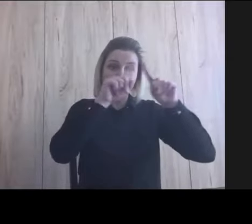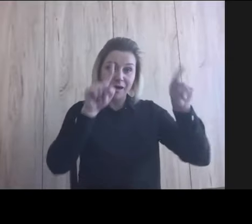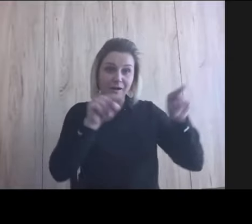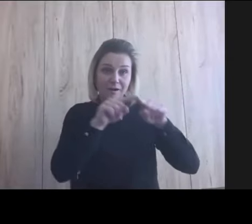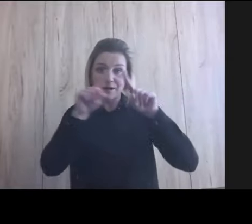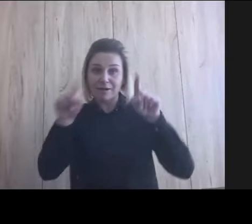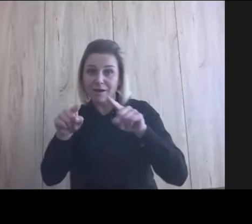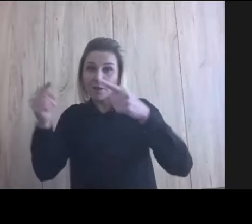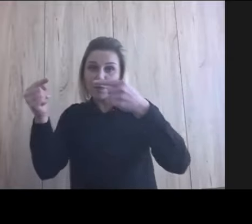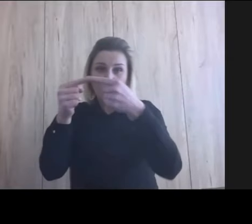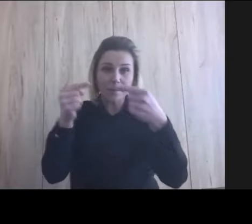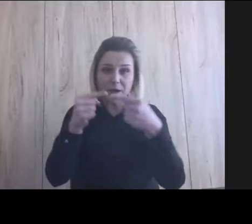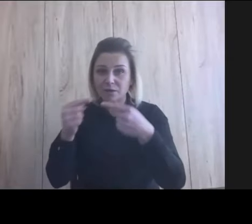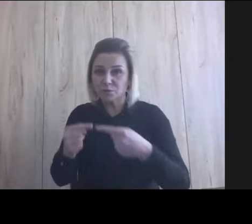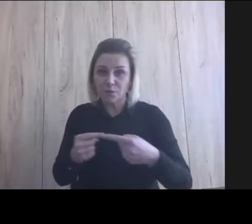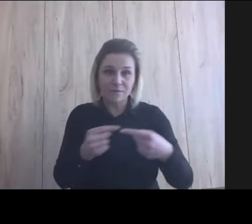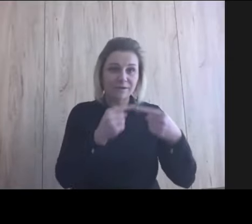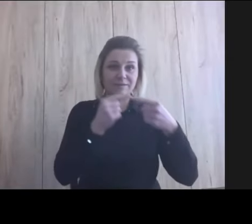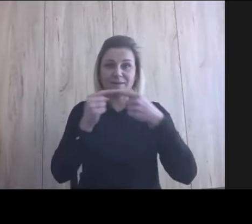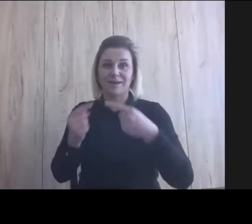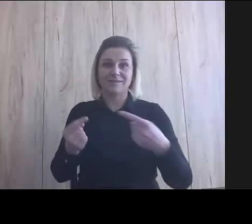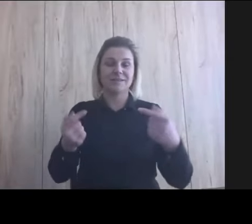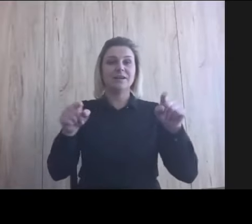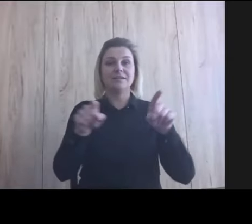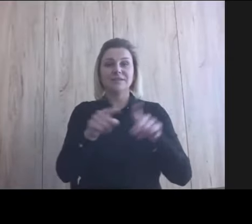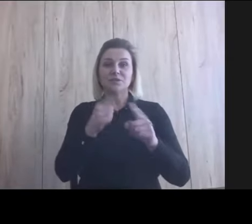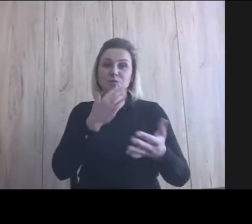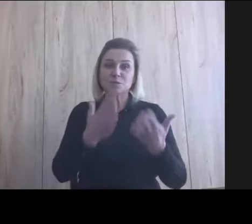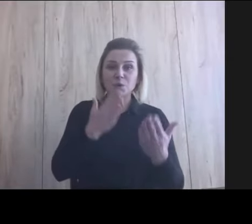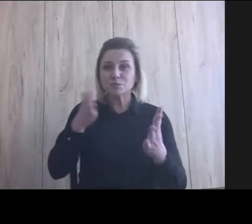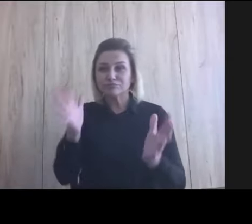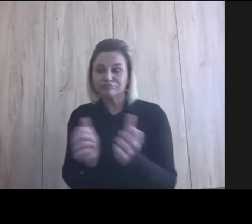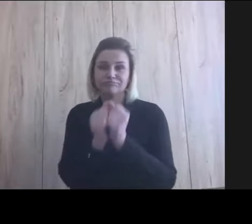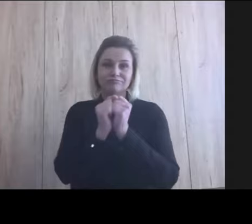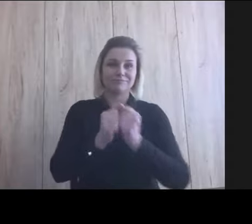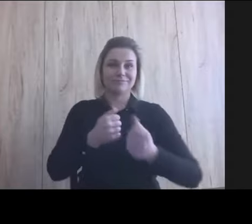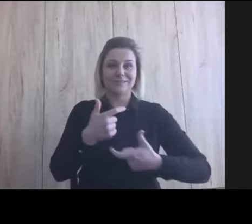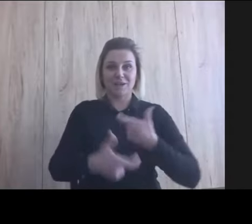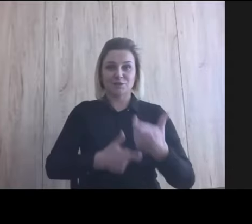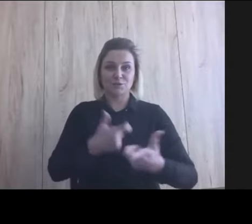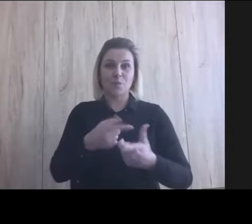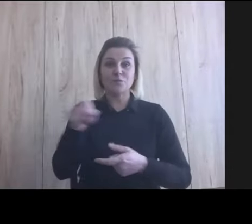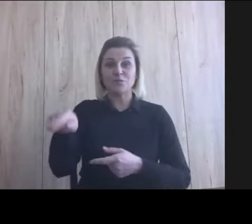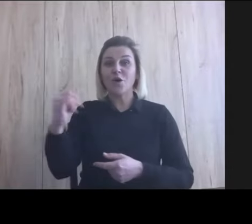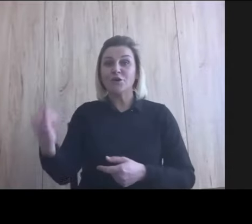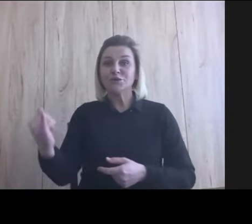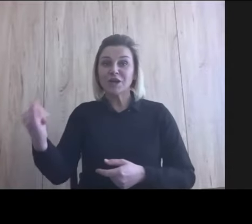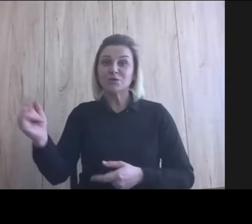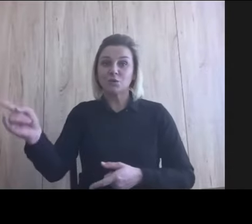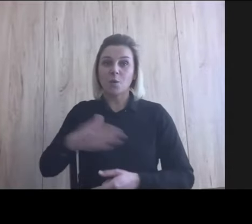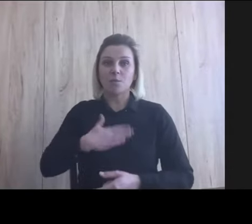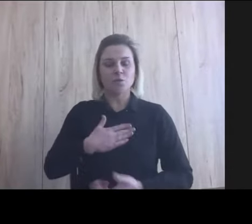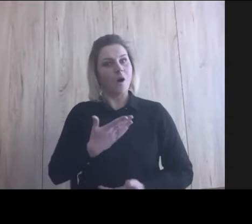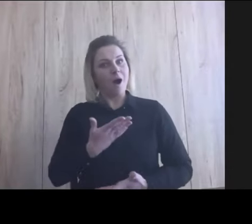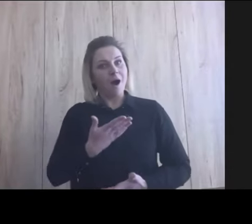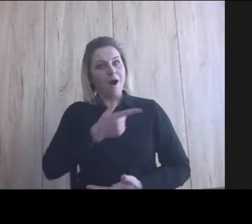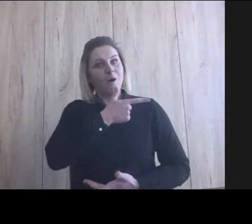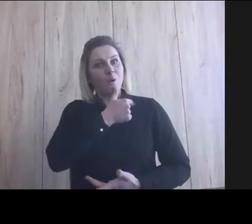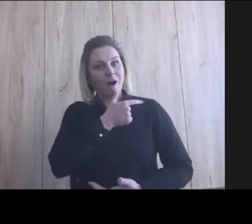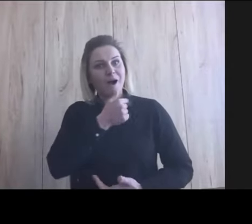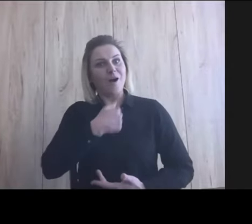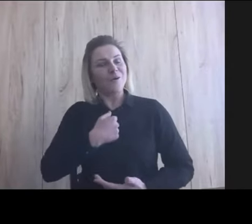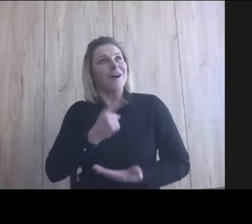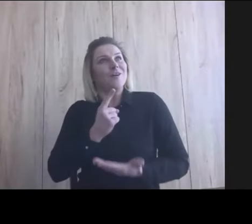trzeba podopasowywać, trzeba w jakiś sposób to tak zrobić, żeby to dziecko miało takie poczucie wow, ile udało mi się